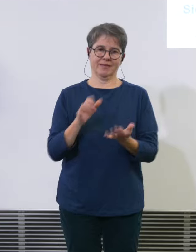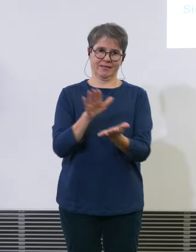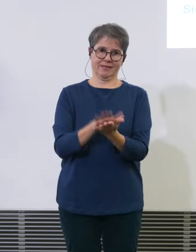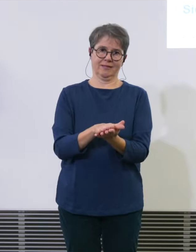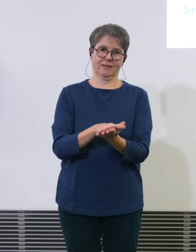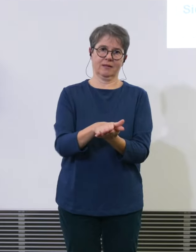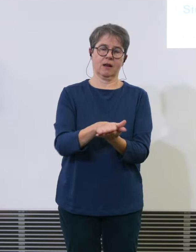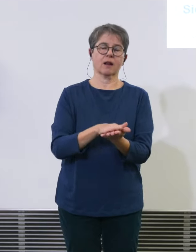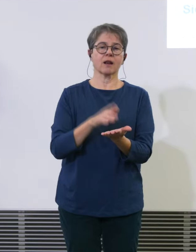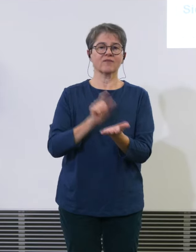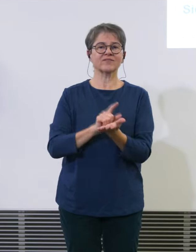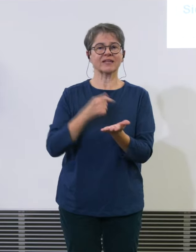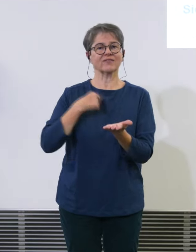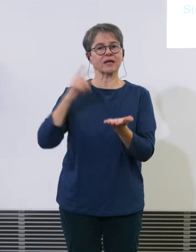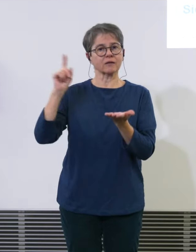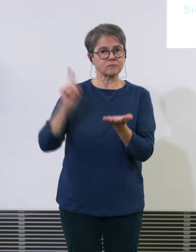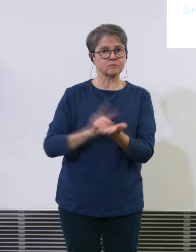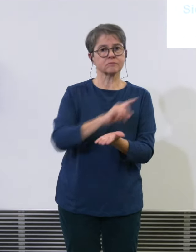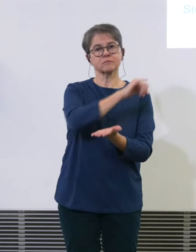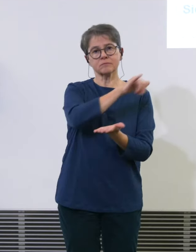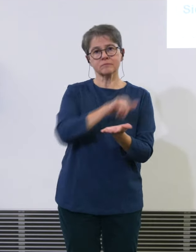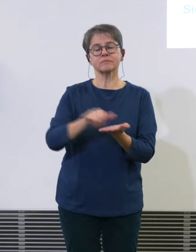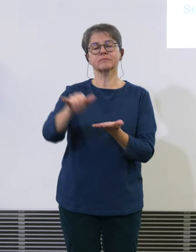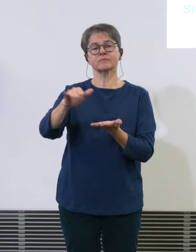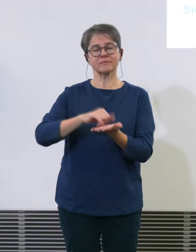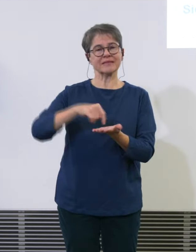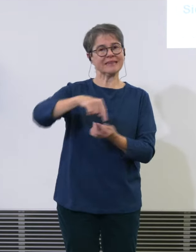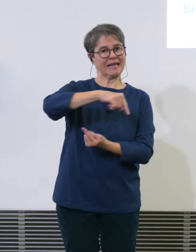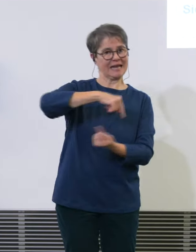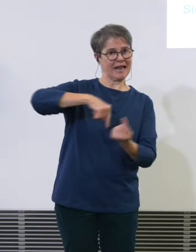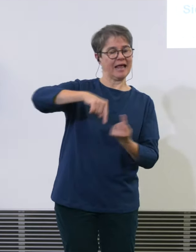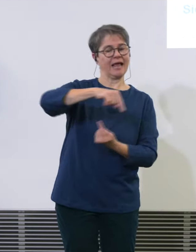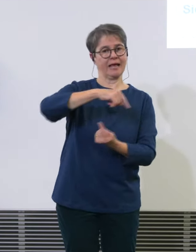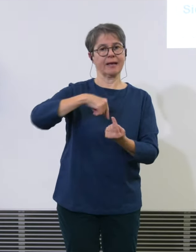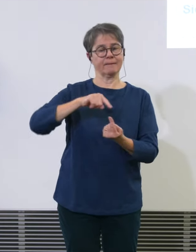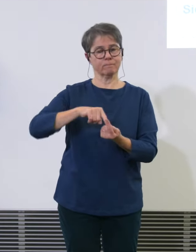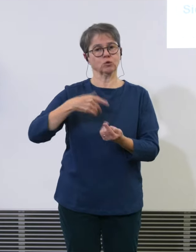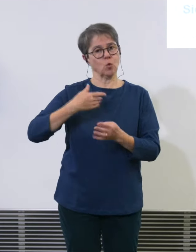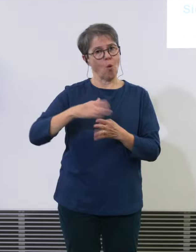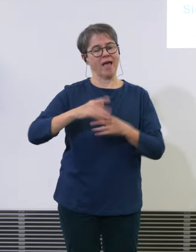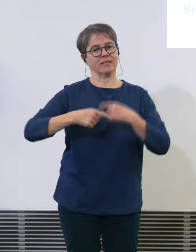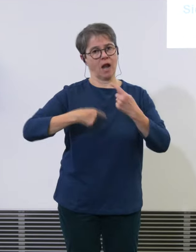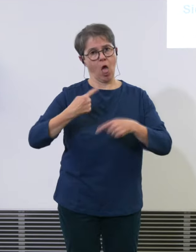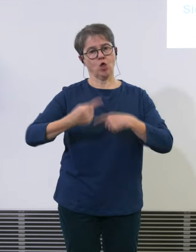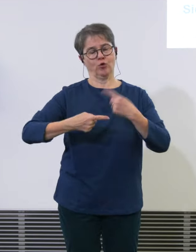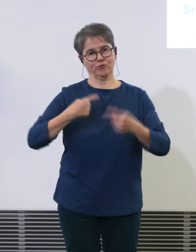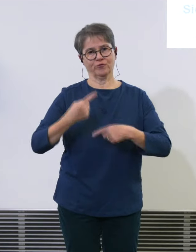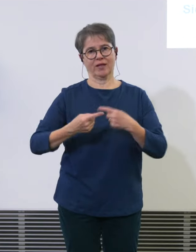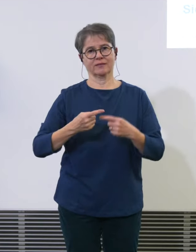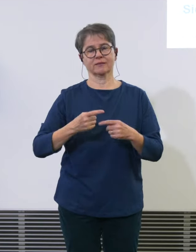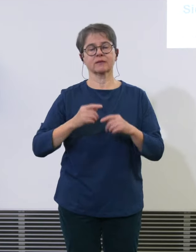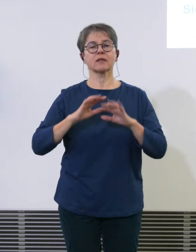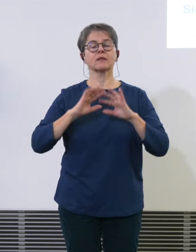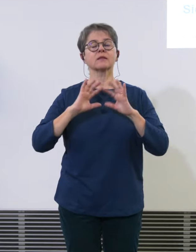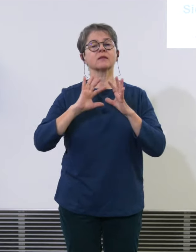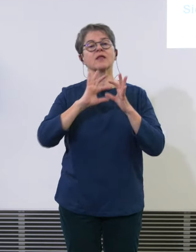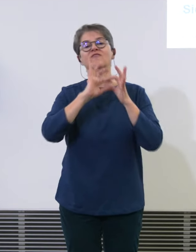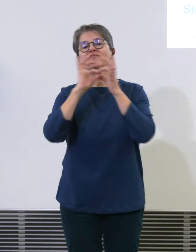effizient betreiben und damit auch die weltweite Anbindung täglich sicherstellen Ein Punkt ist mir noch wichtig